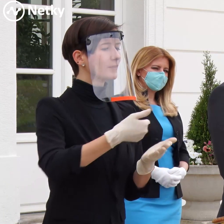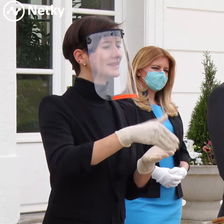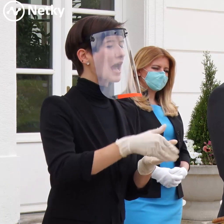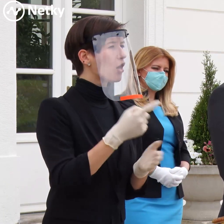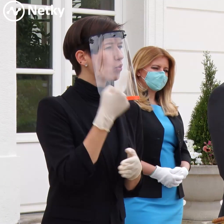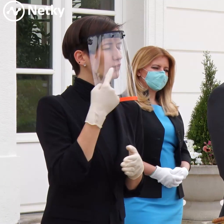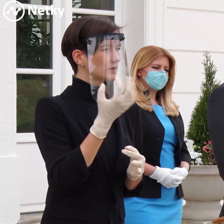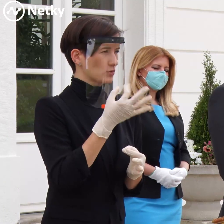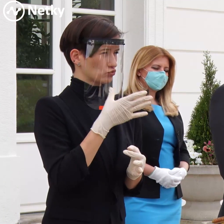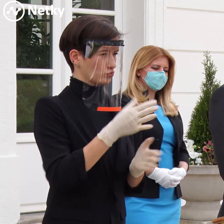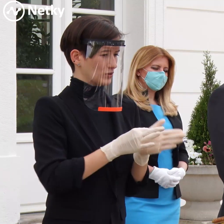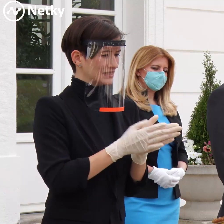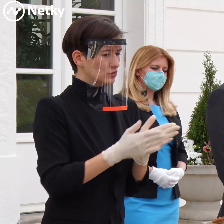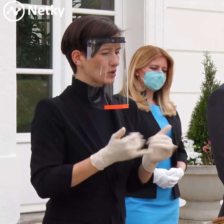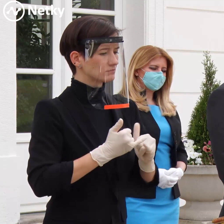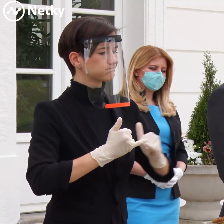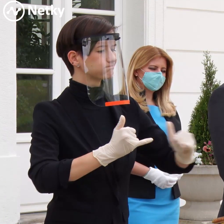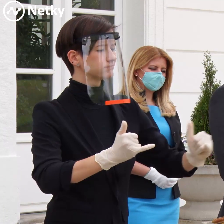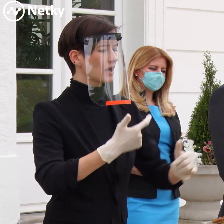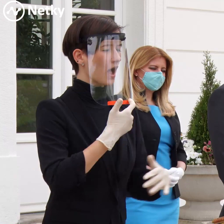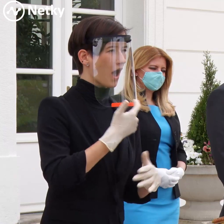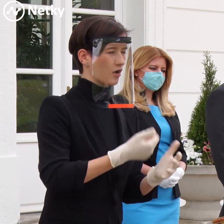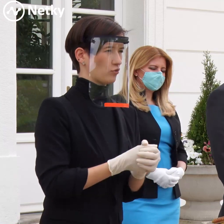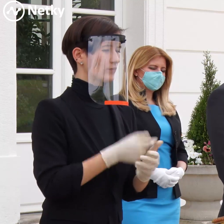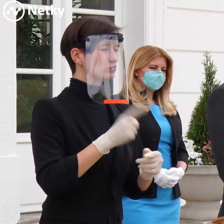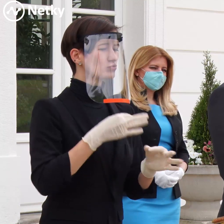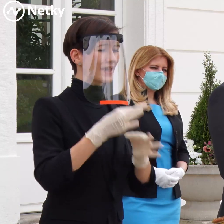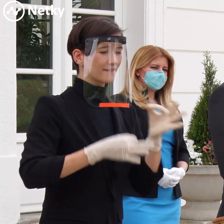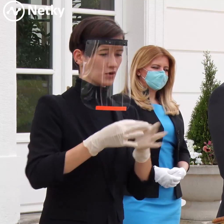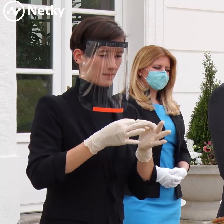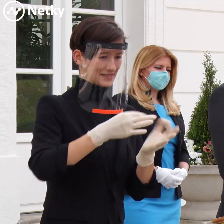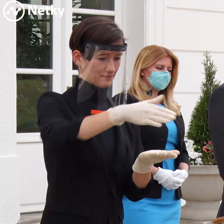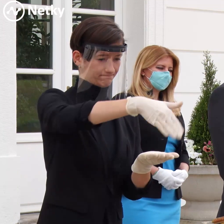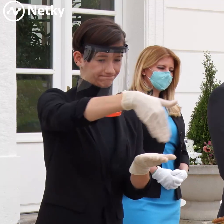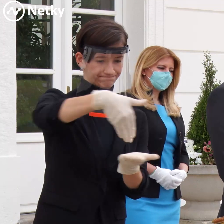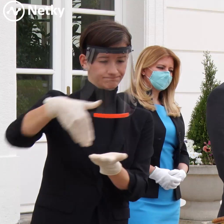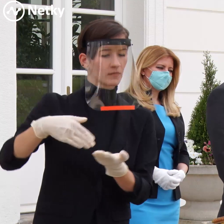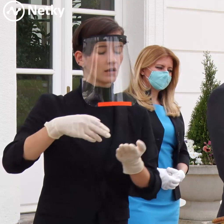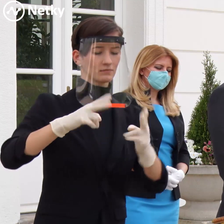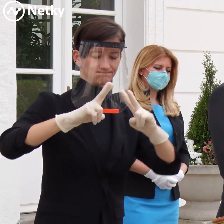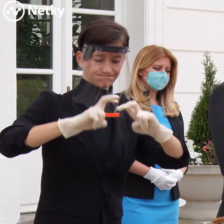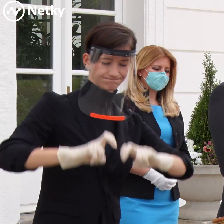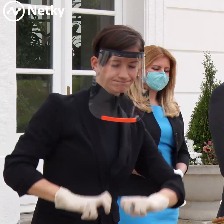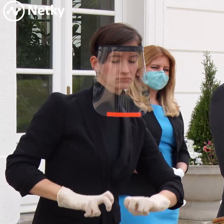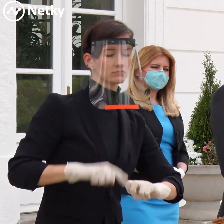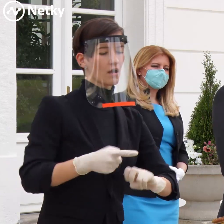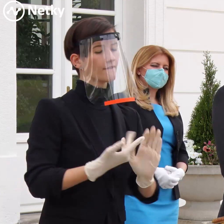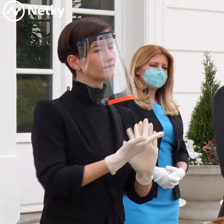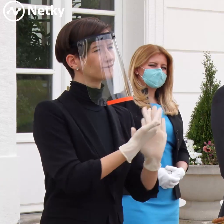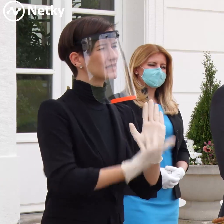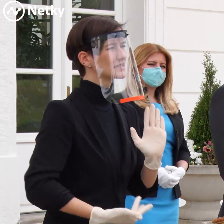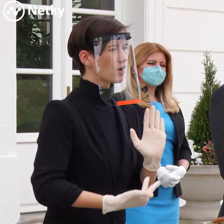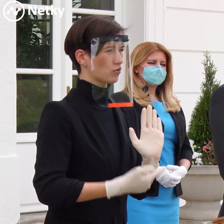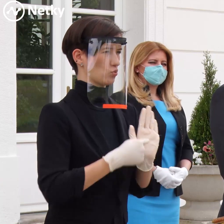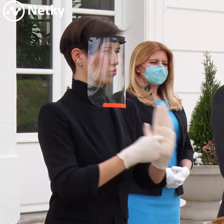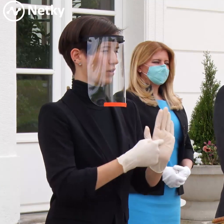ďalší časový priestor, aby sa zozbierali dáta, aby sa robila kvalitná analýza. A potom samozrejme aj sa možno bude dať povedať, o